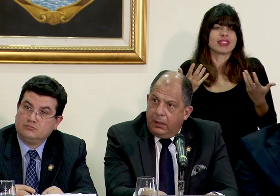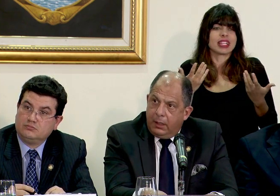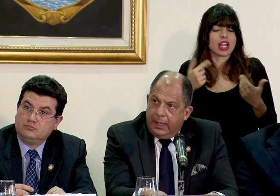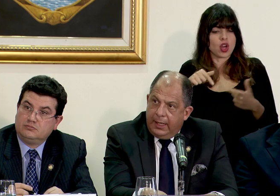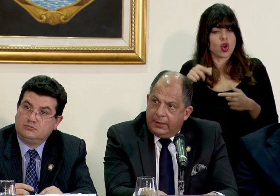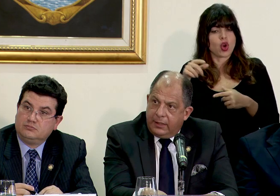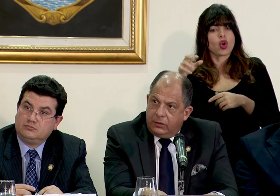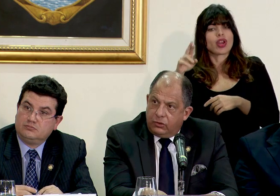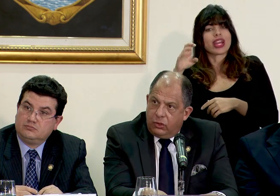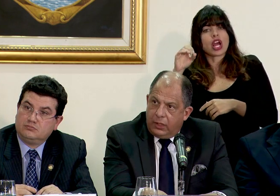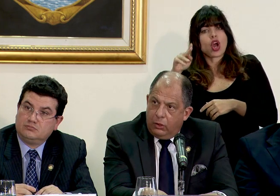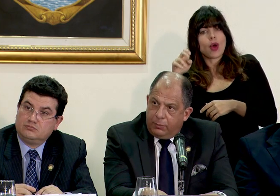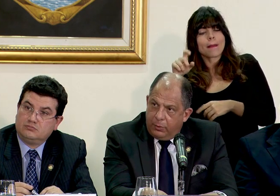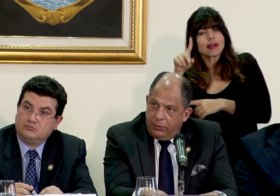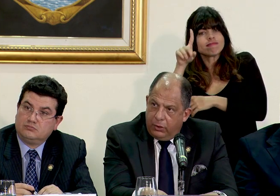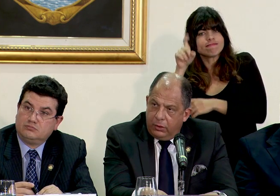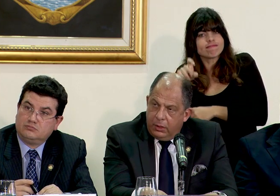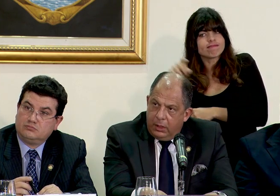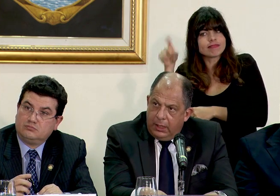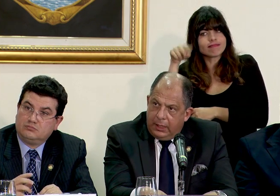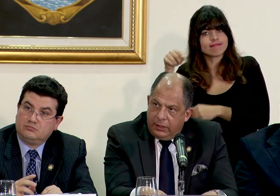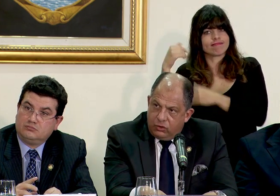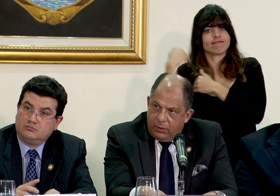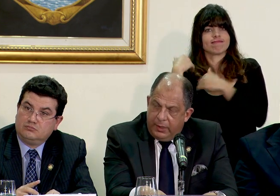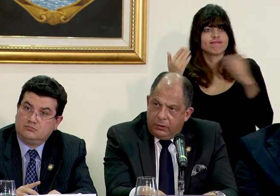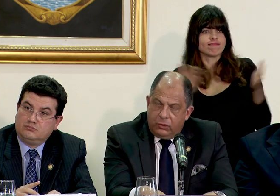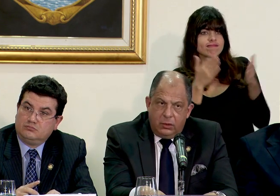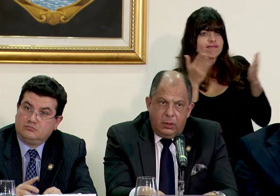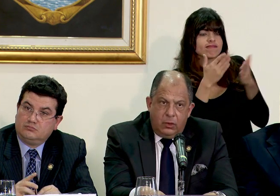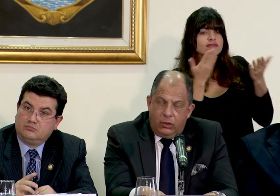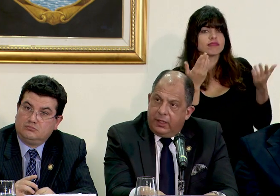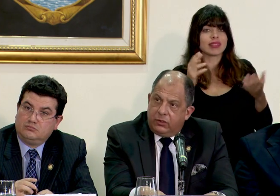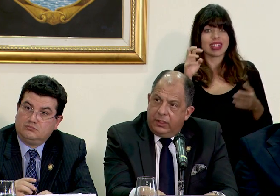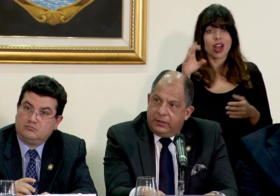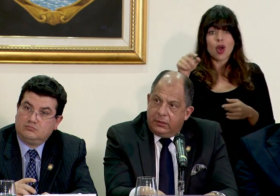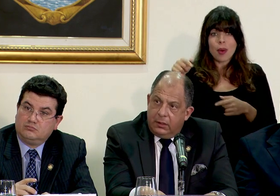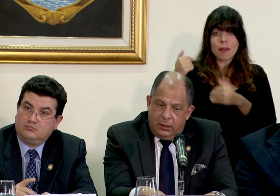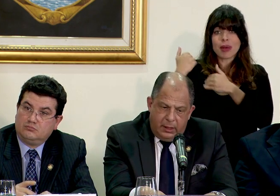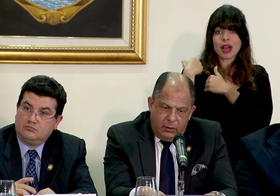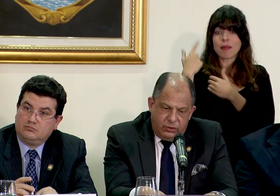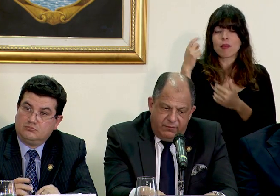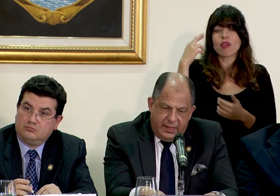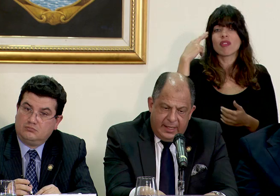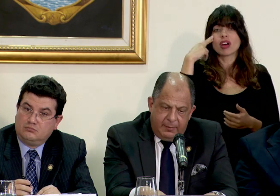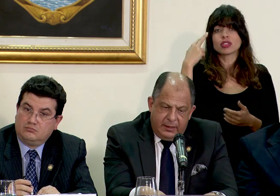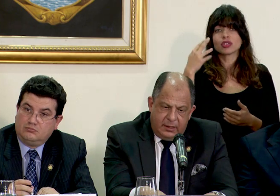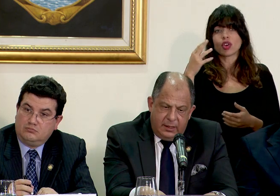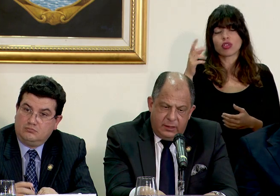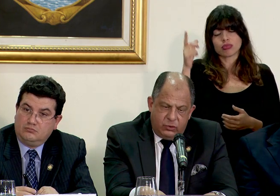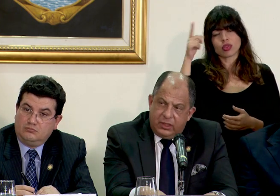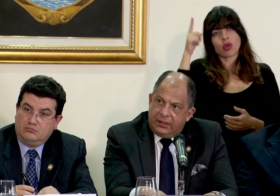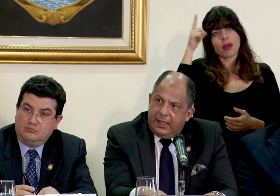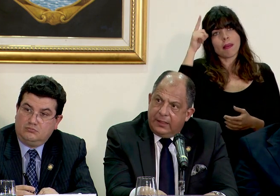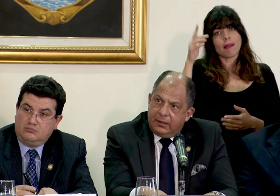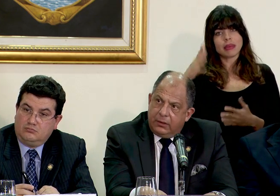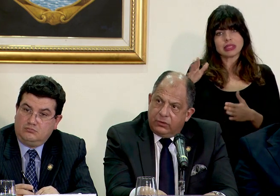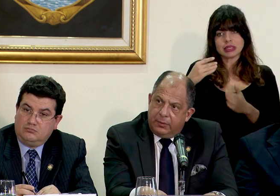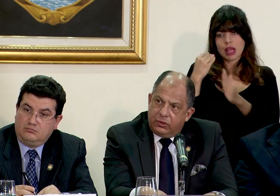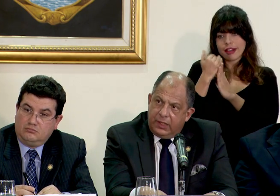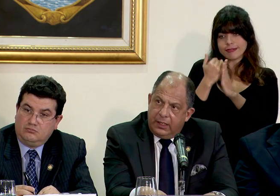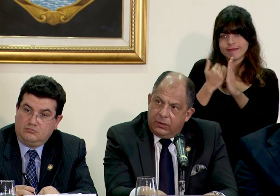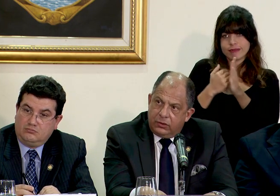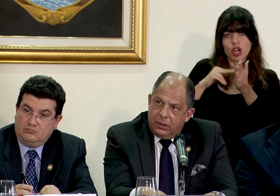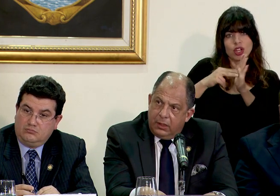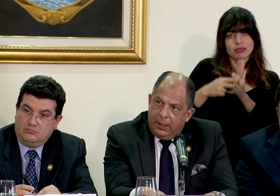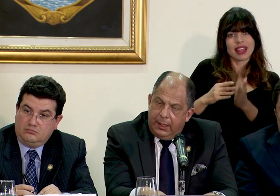Recope que es la institución que lo promovió y que en su momento con razones justificadamente sustentadas en